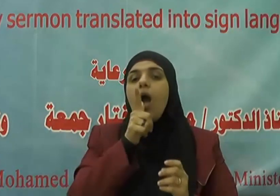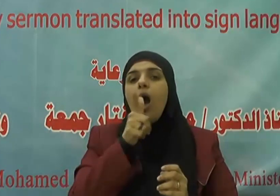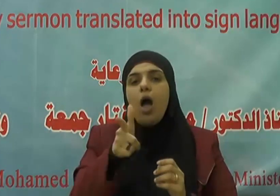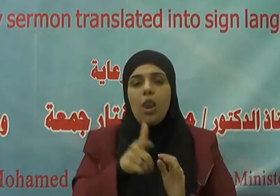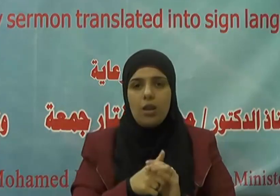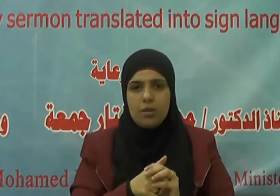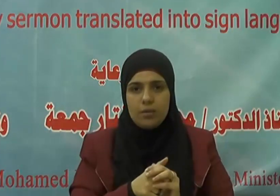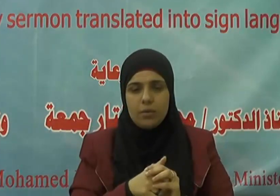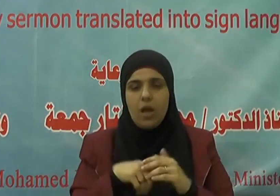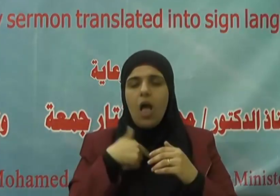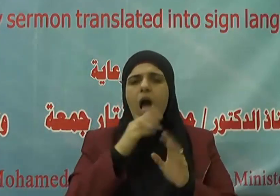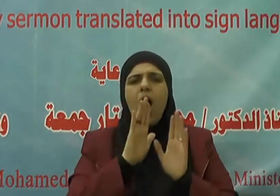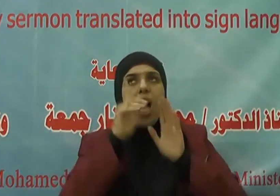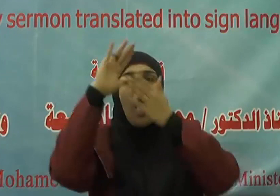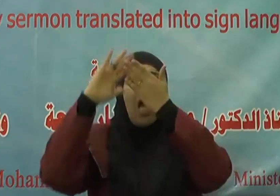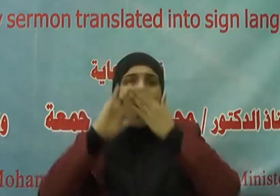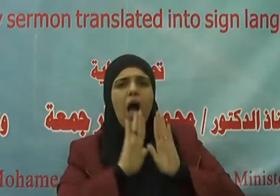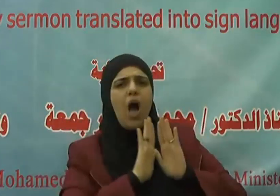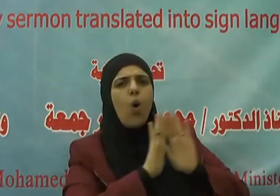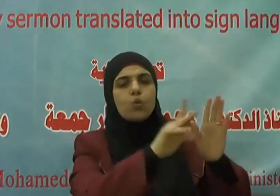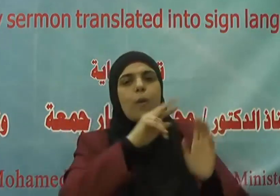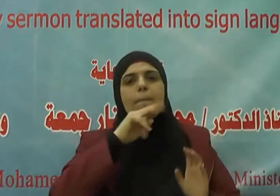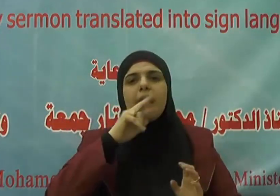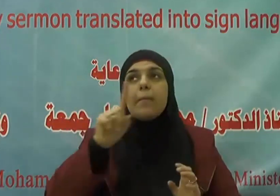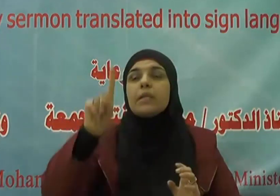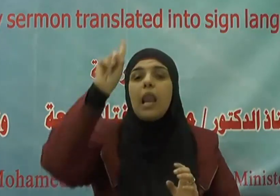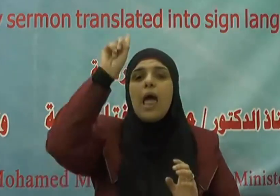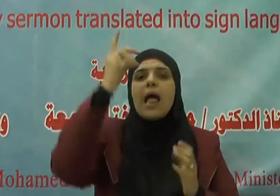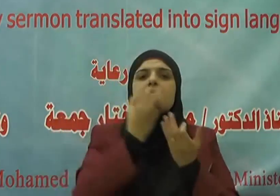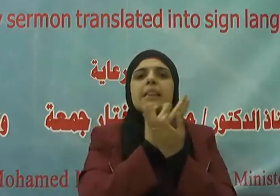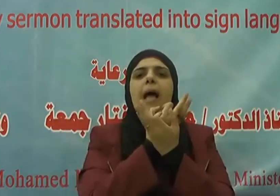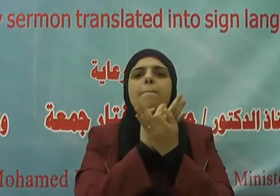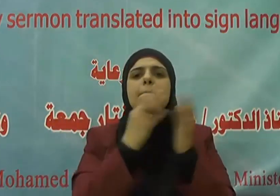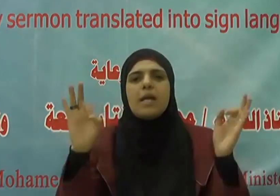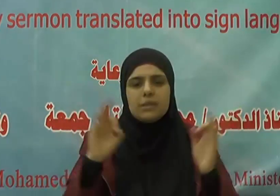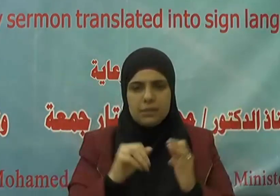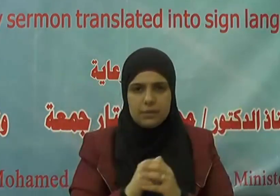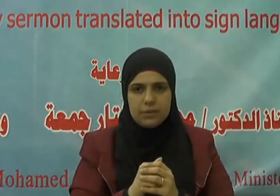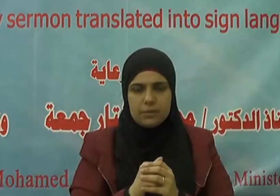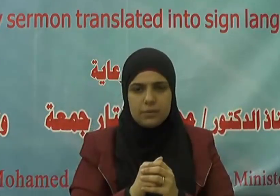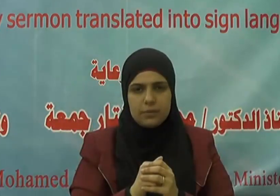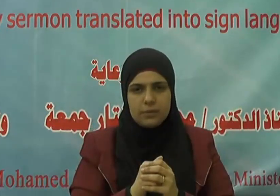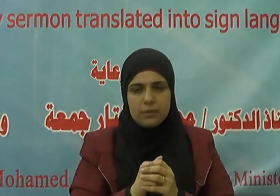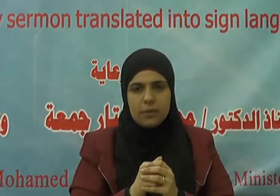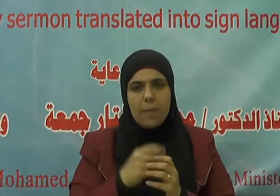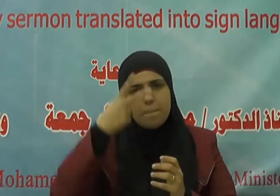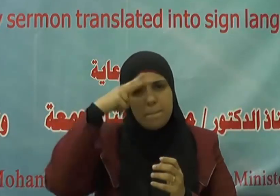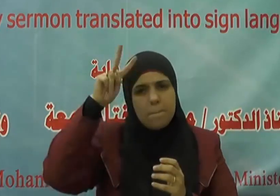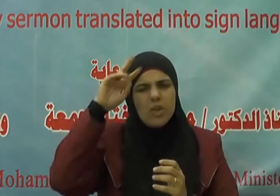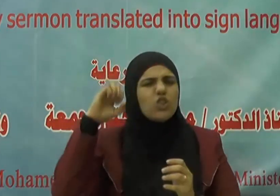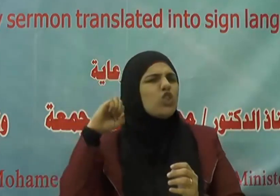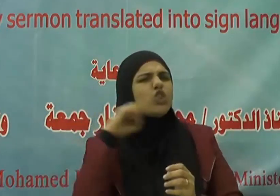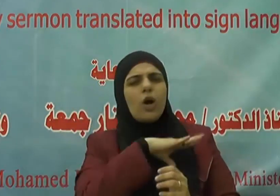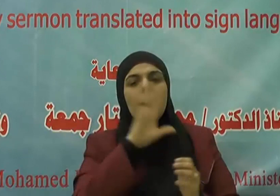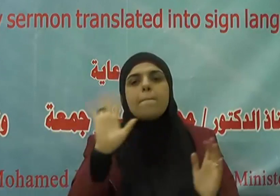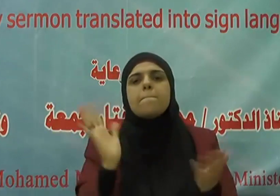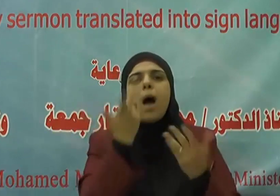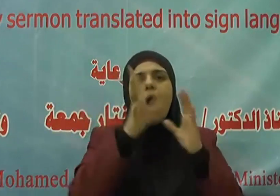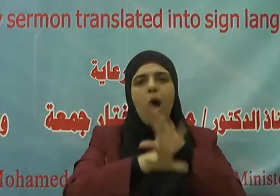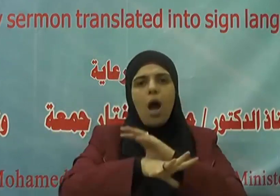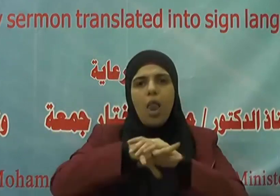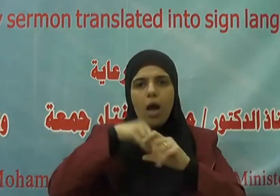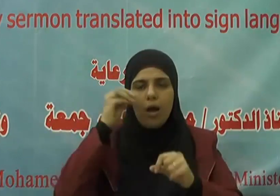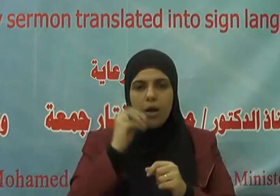أعوذ بكلمات الله التامات من شر ما خلق